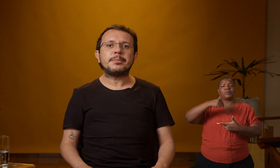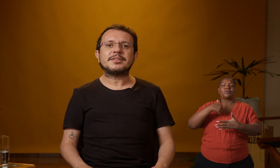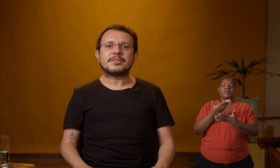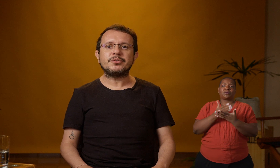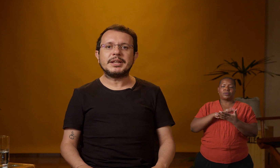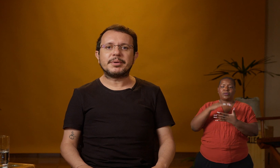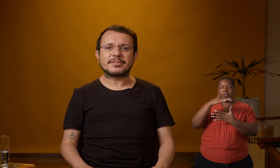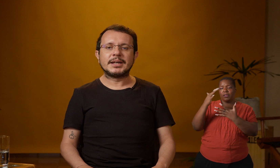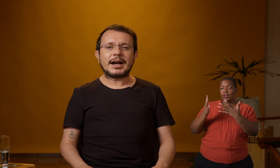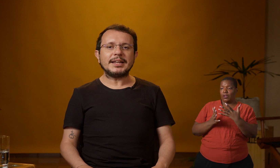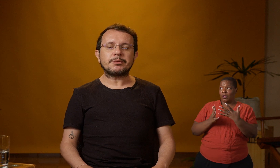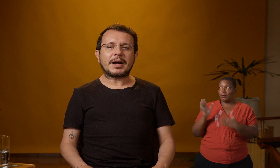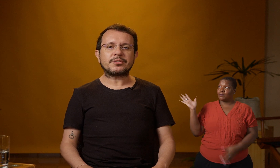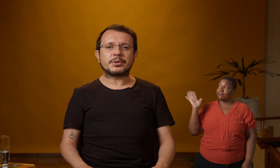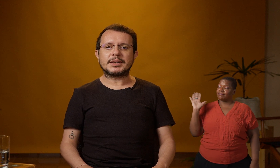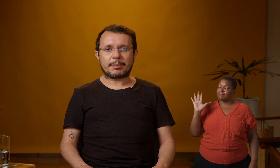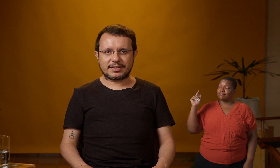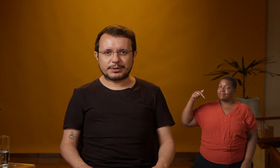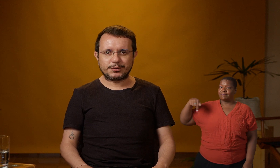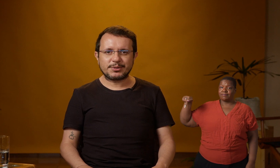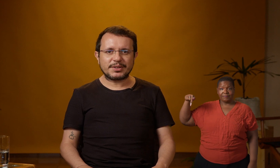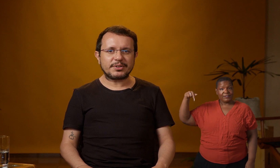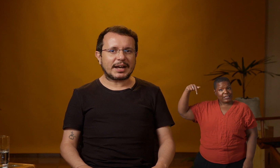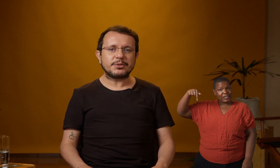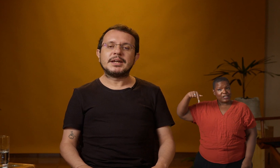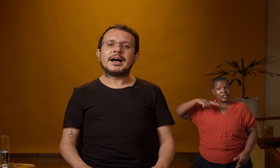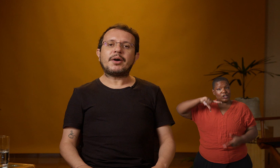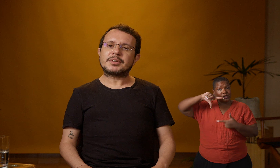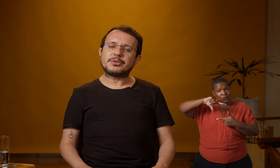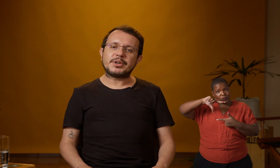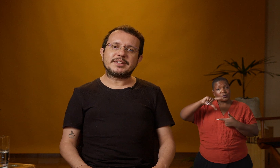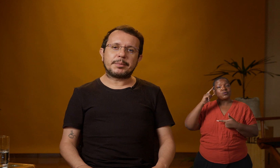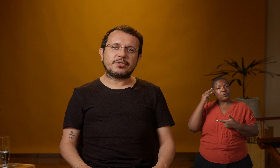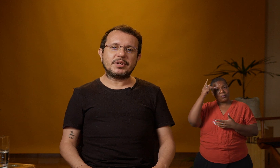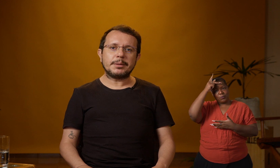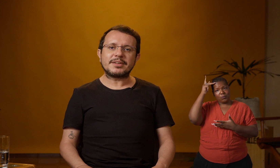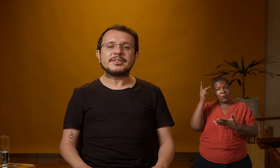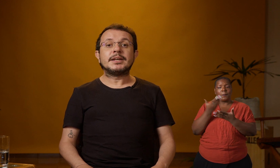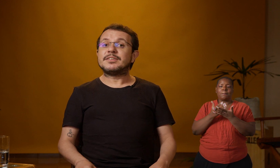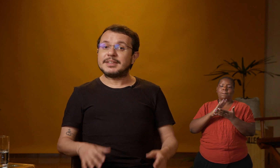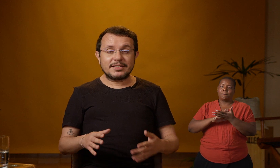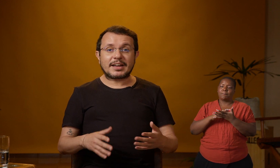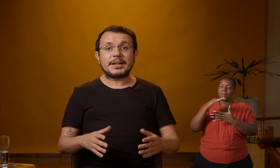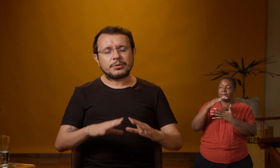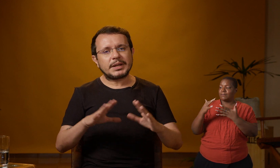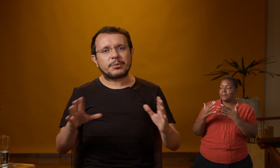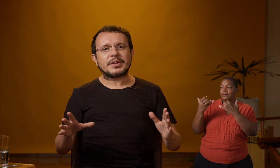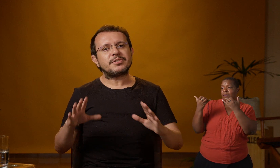interpretação de libras. Aquele espaço que aparece no vídeo destinado ao tradutor e intérprete de libras sinalizar tudo o que acontece,